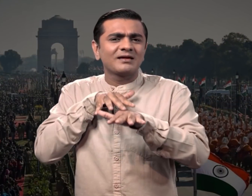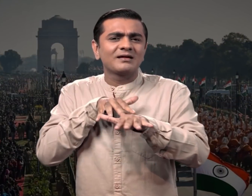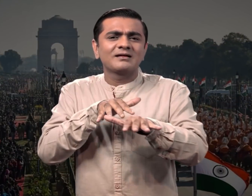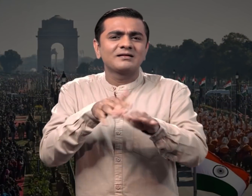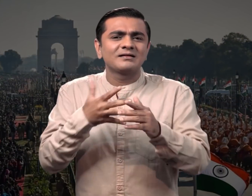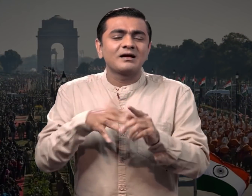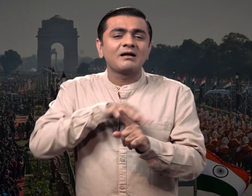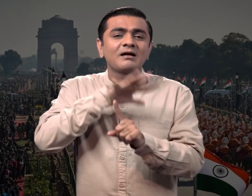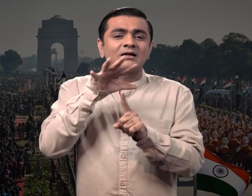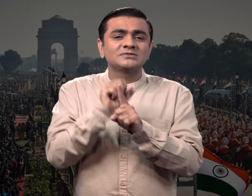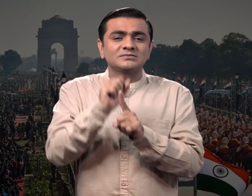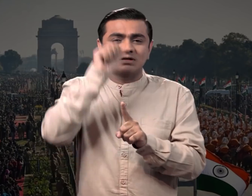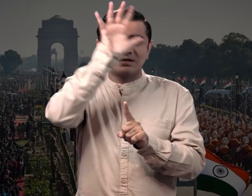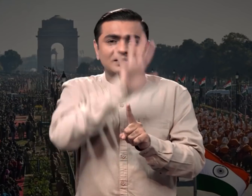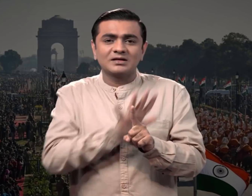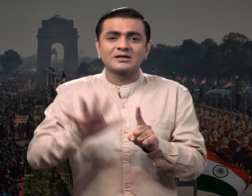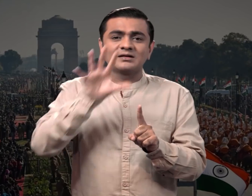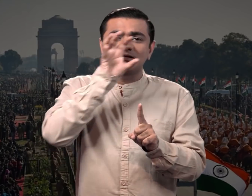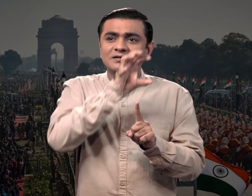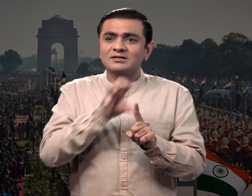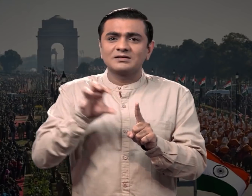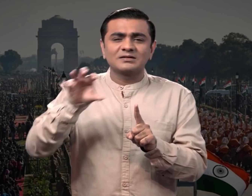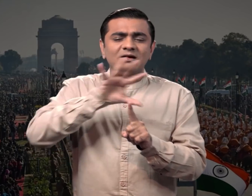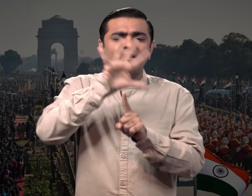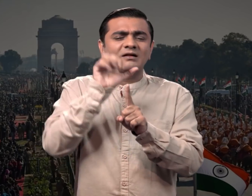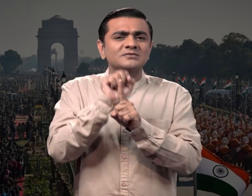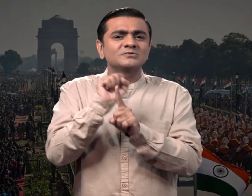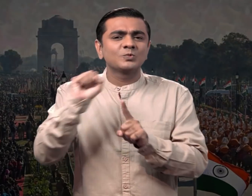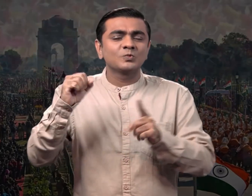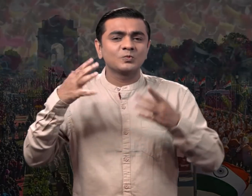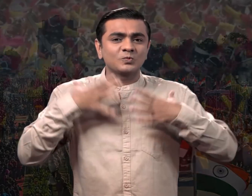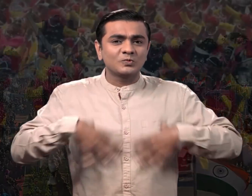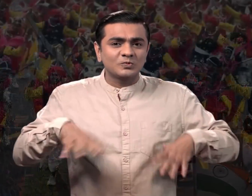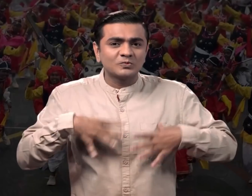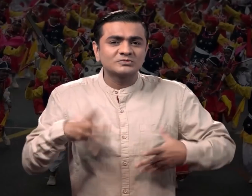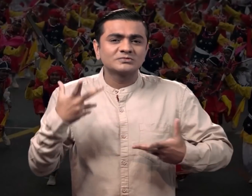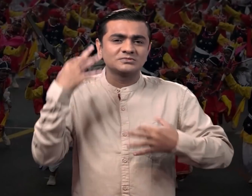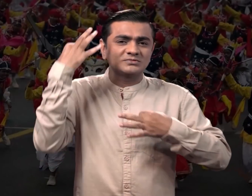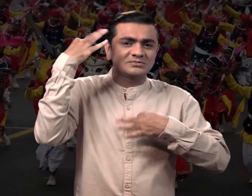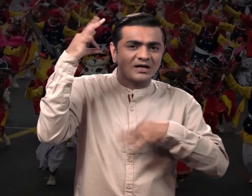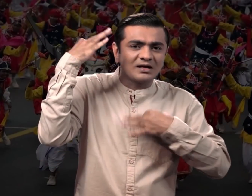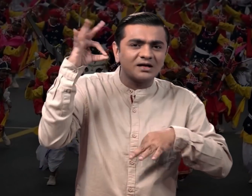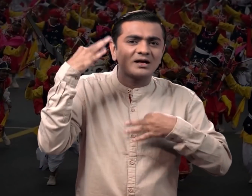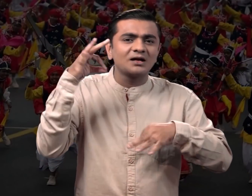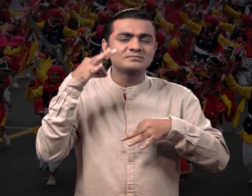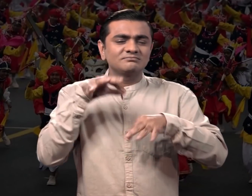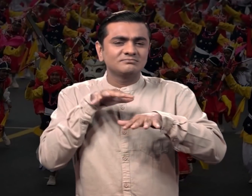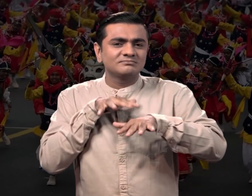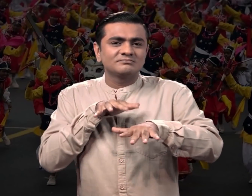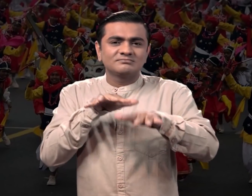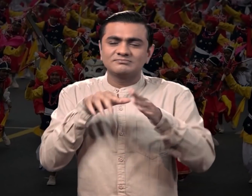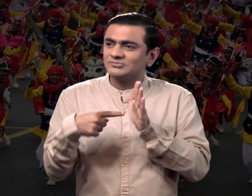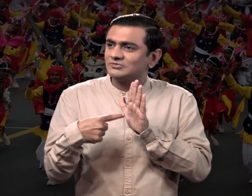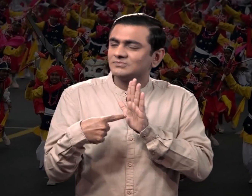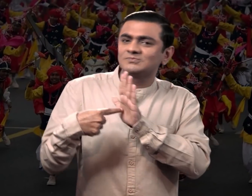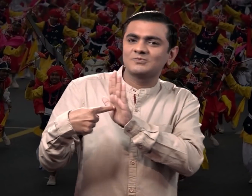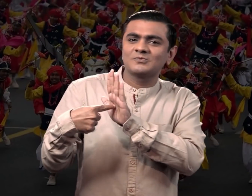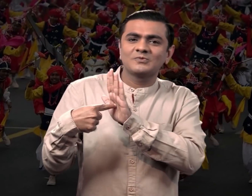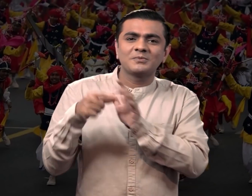समारों में उपस्तित विबिन्य सरकारी गन्मान्य व्यक्ति विबिन्य राज्यों के सांस्कृतिक प्रदर्शन और नित्य का आनन्द लेते है